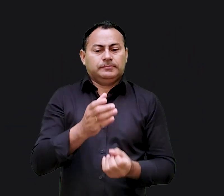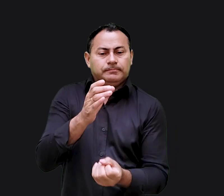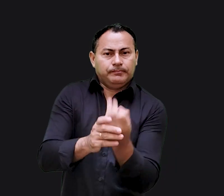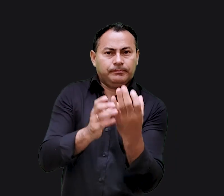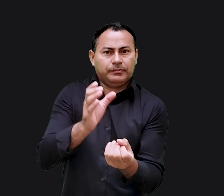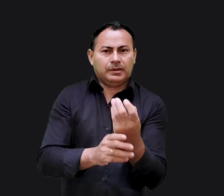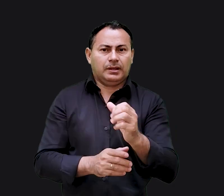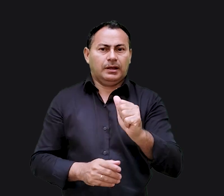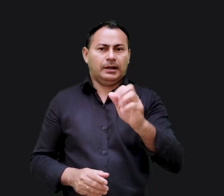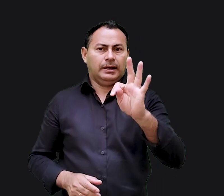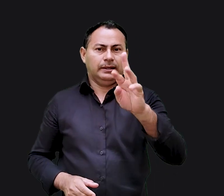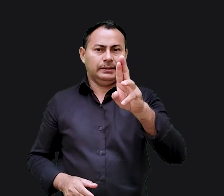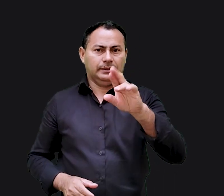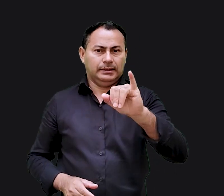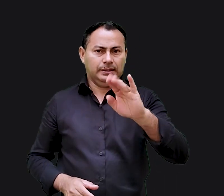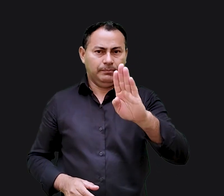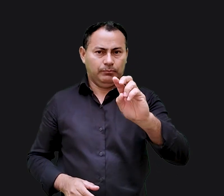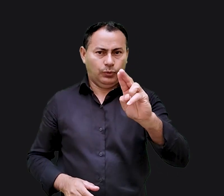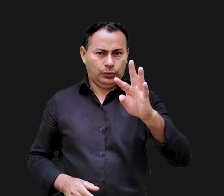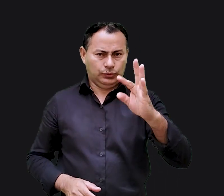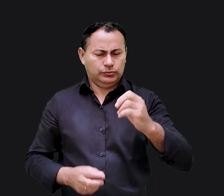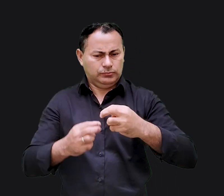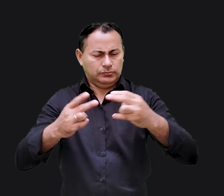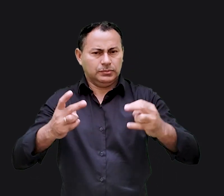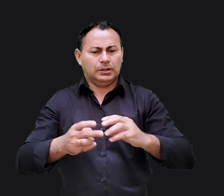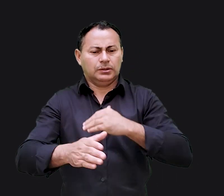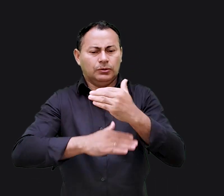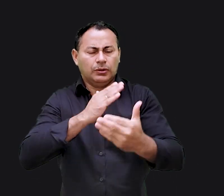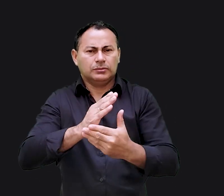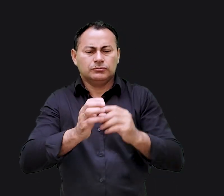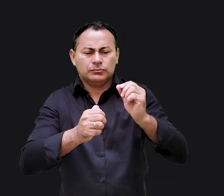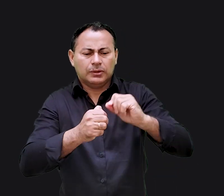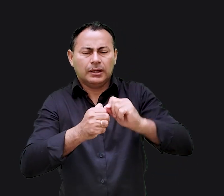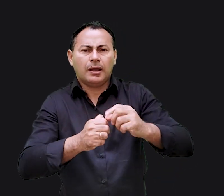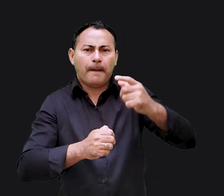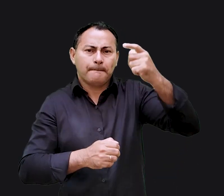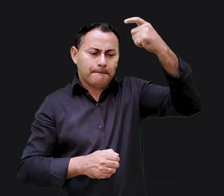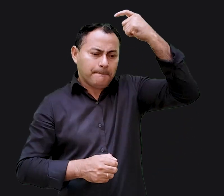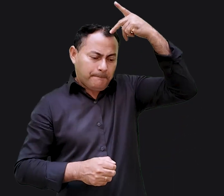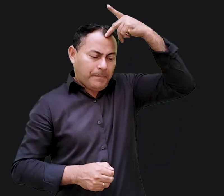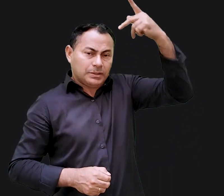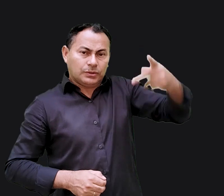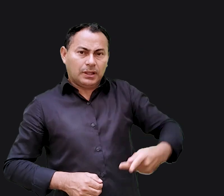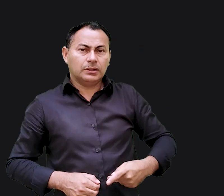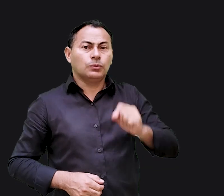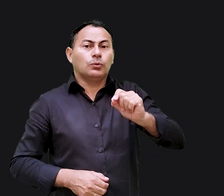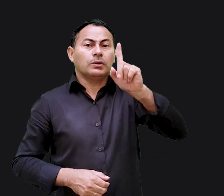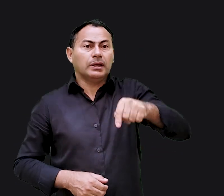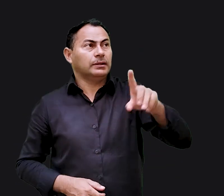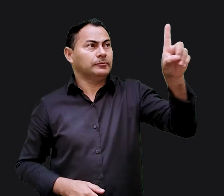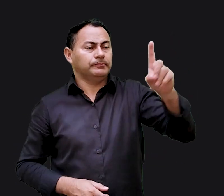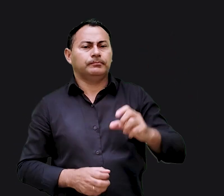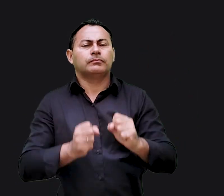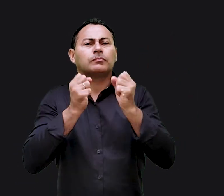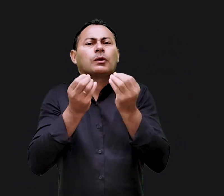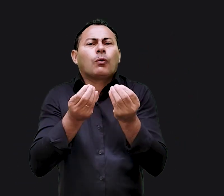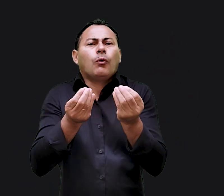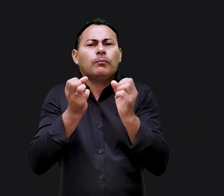atributos. Os atributos de Deus são tudo aquilo que forma a sua personalidade, o que Ele é. Como